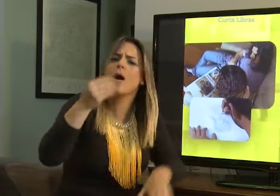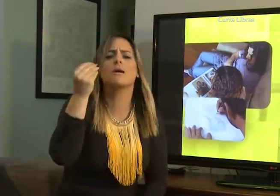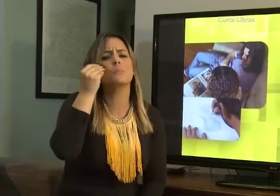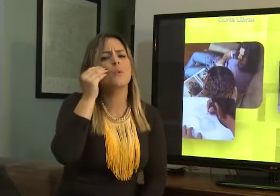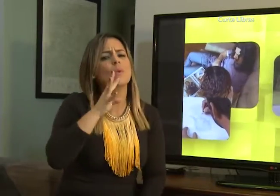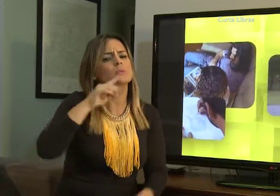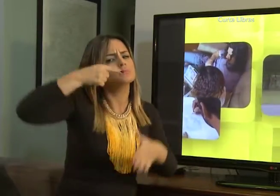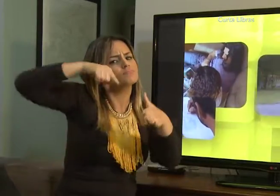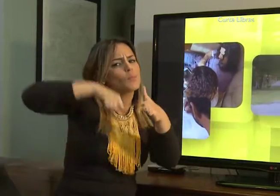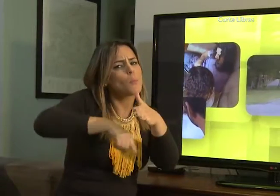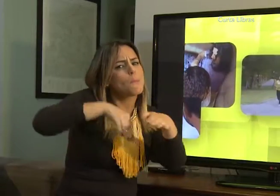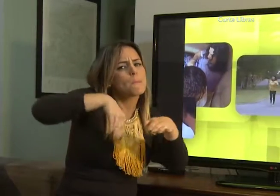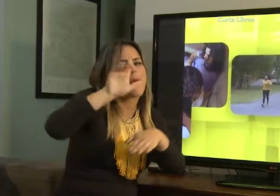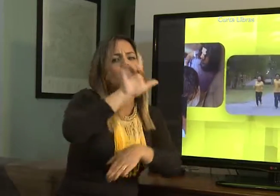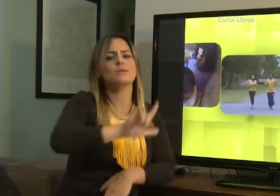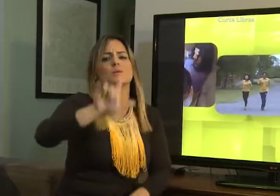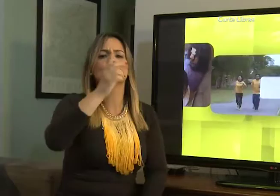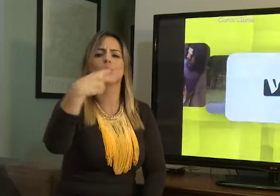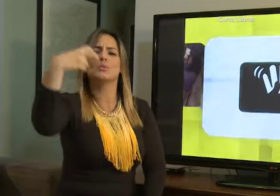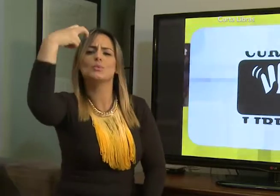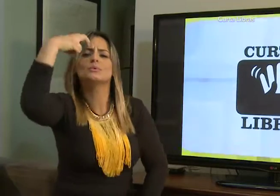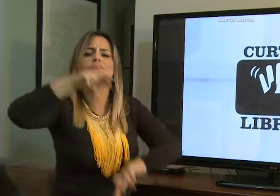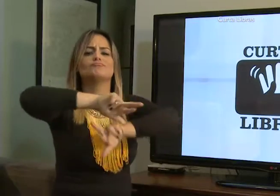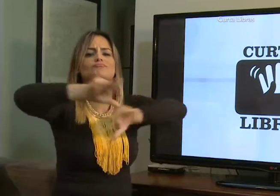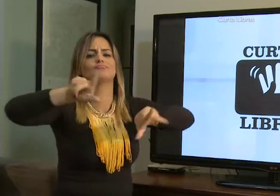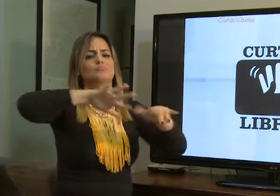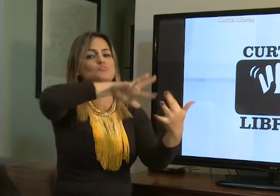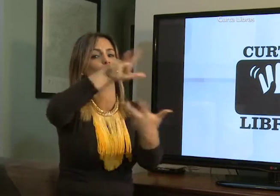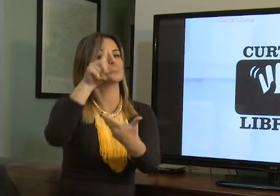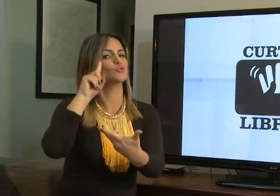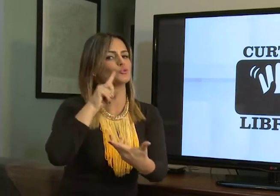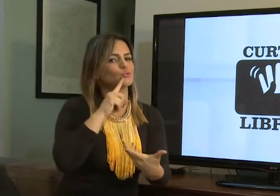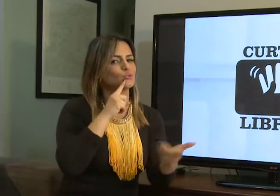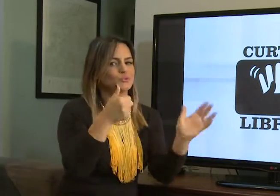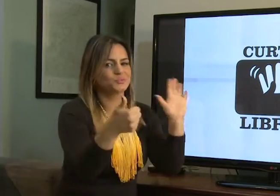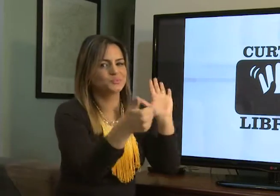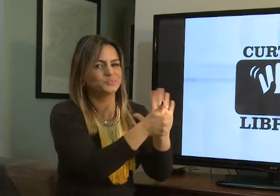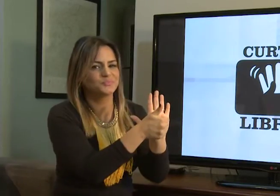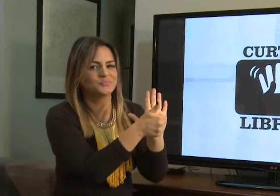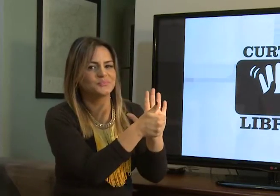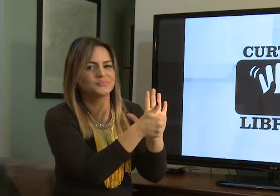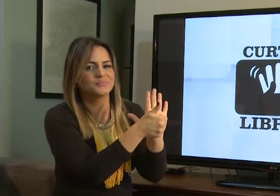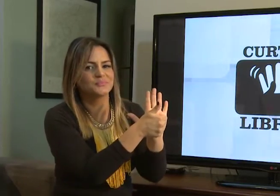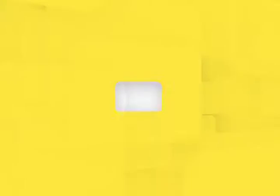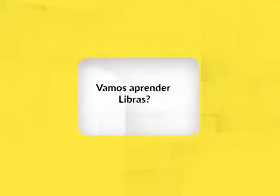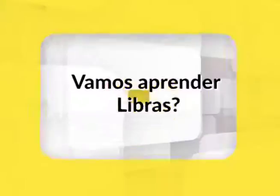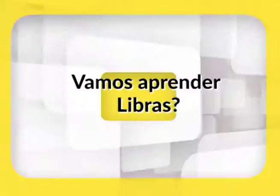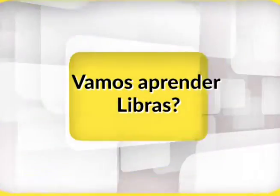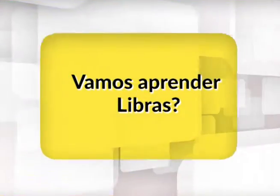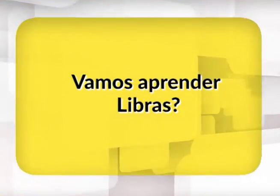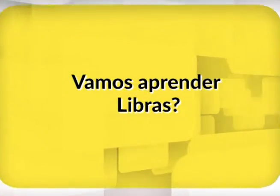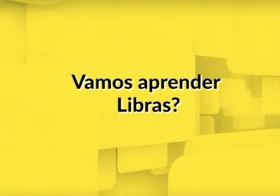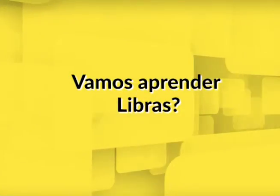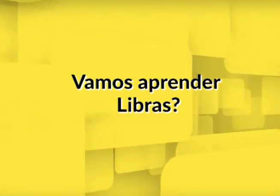cultural e o chamado mundo surdo? Para conhecer mais sobre o assunto, acompanhe o Curta Libras. Vamos aprender Libras?